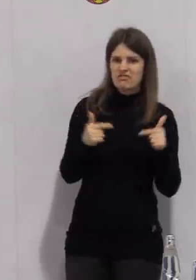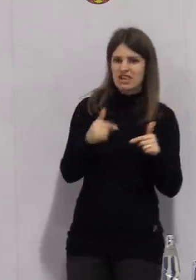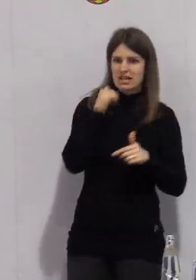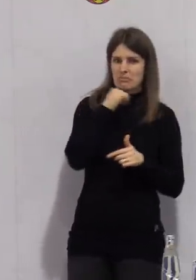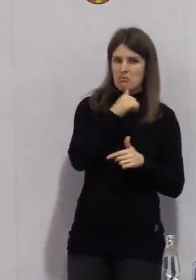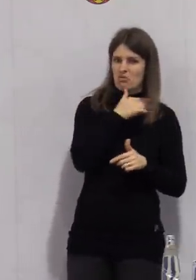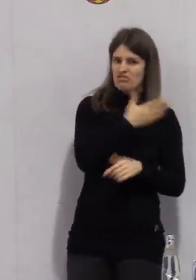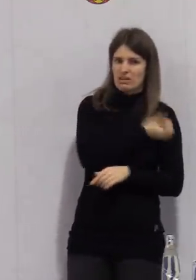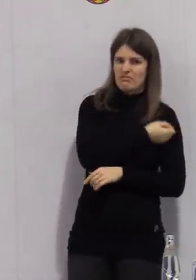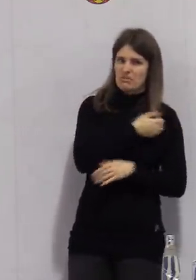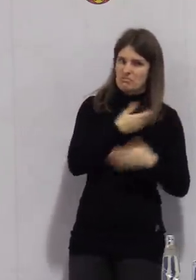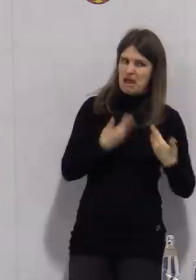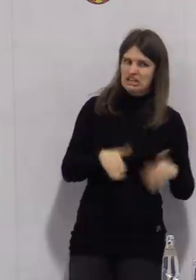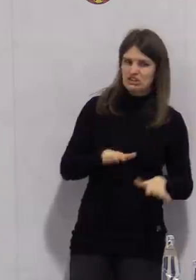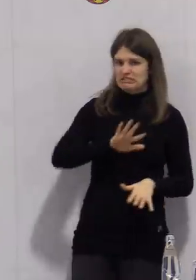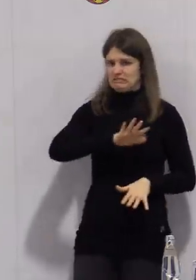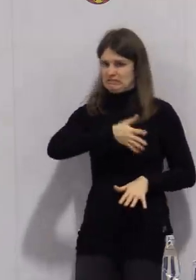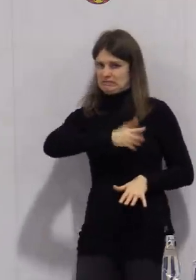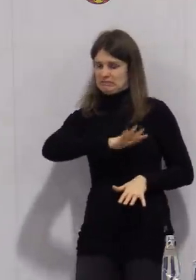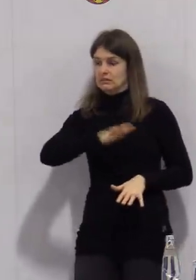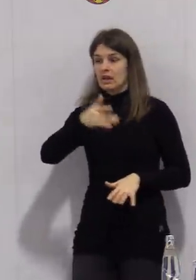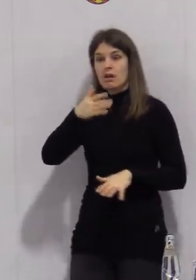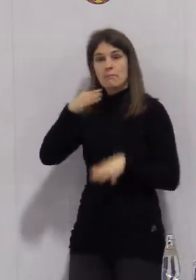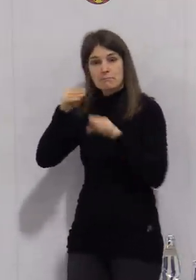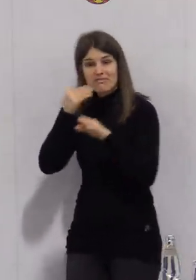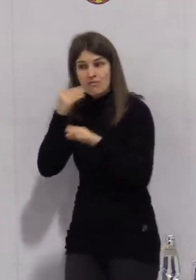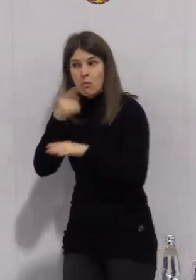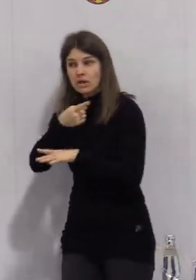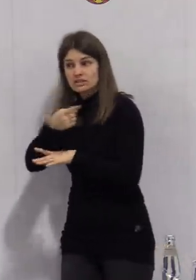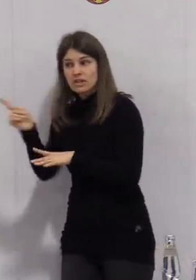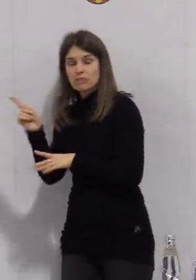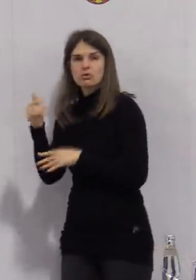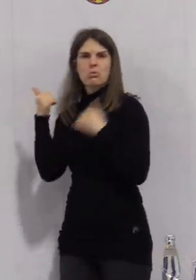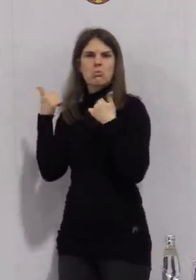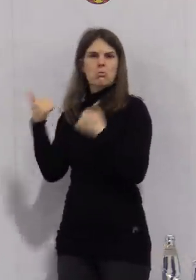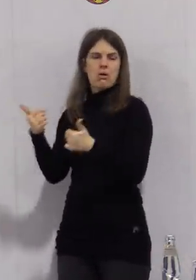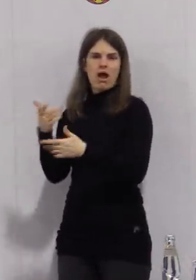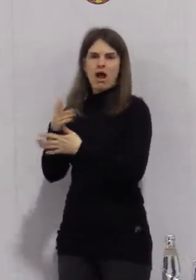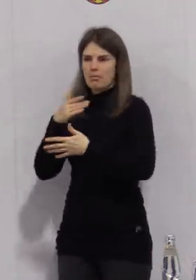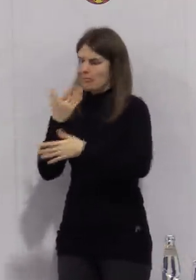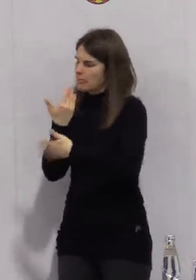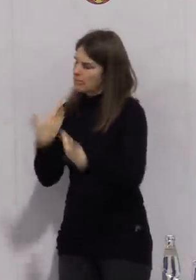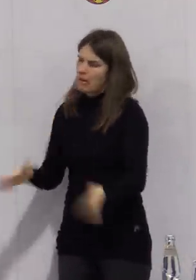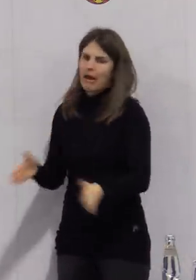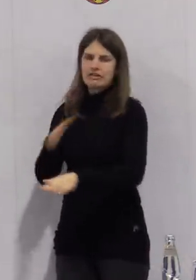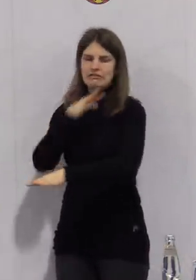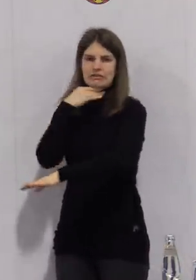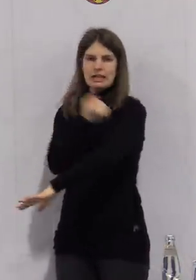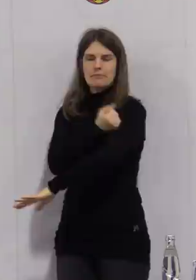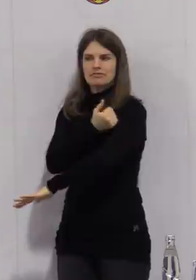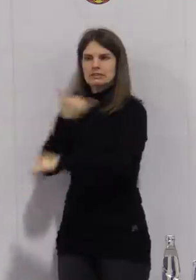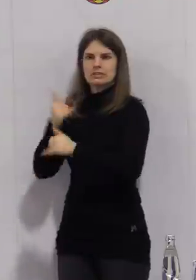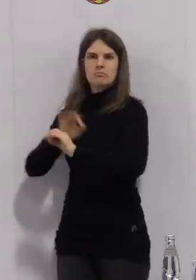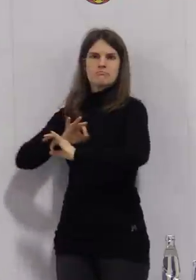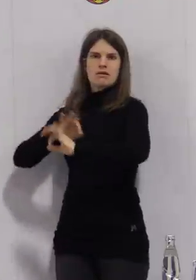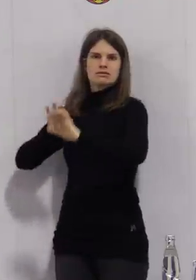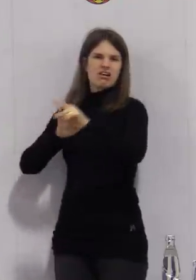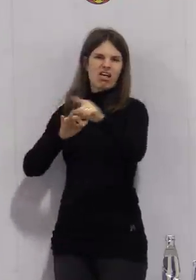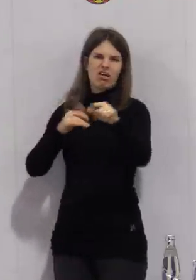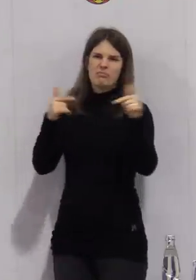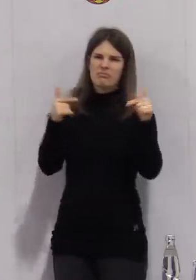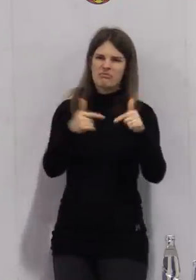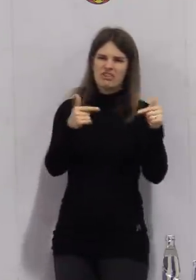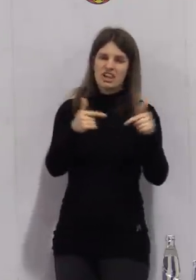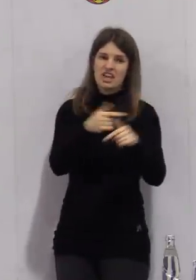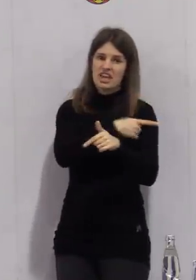doch noch zu wünschen übrig. Viele der infizierten Pfleger und Pflegerinnen sind leider